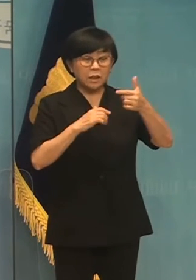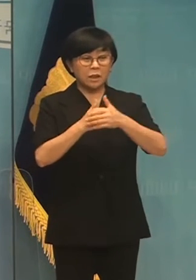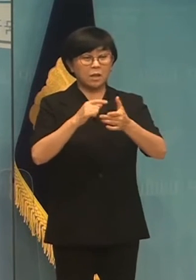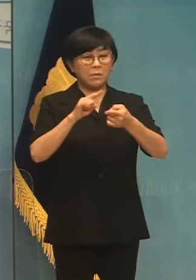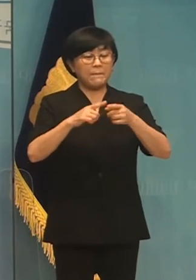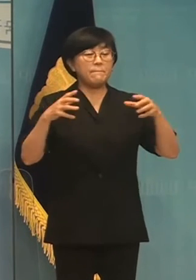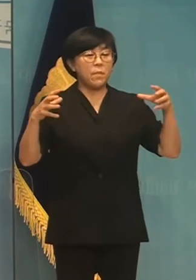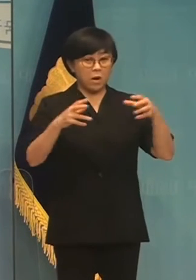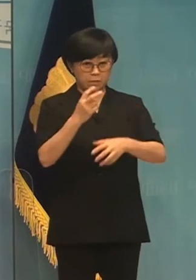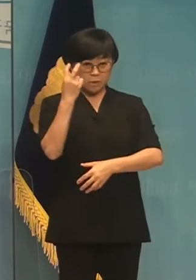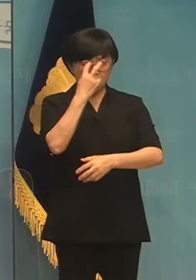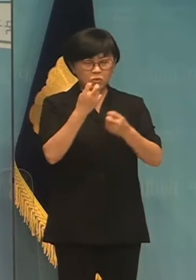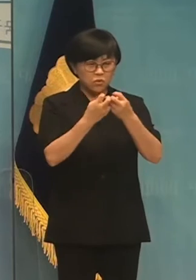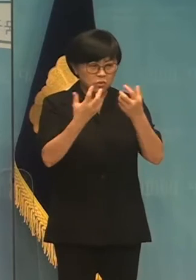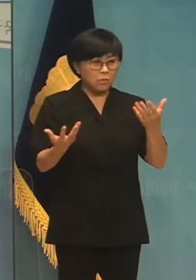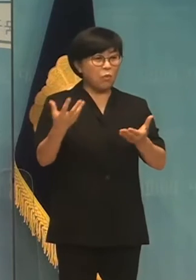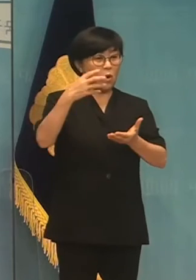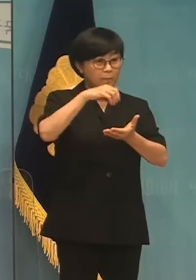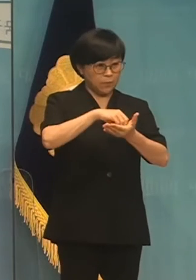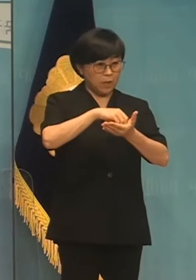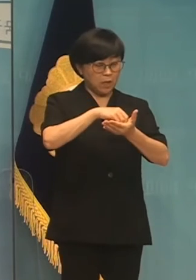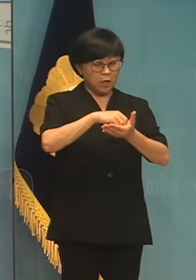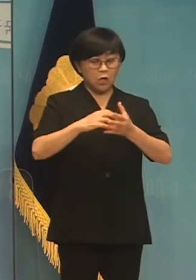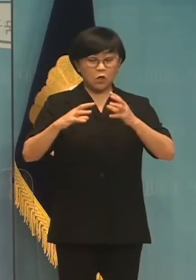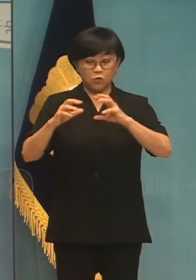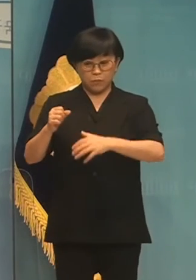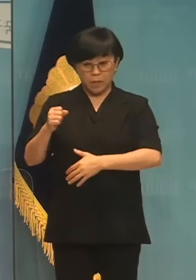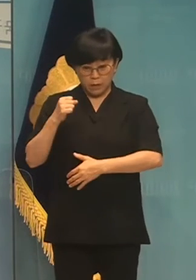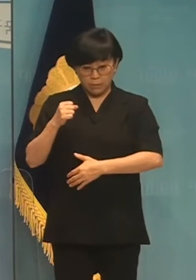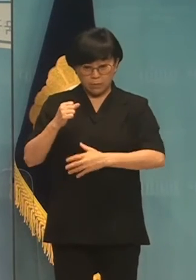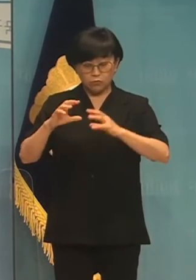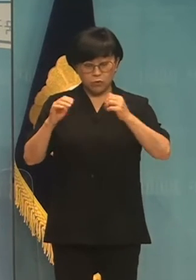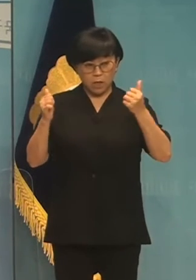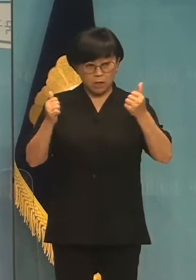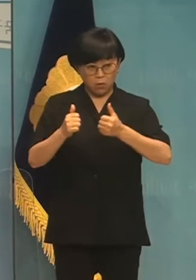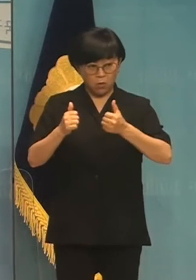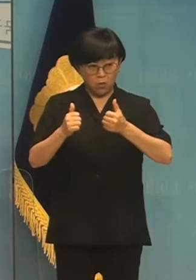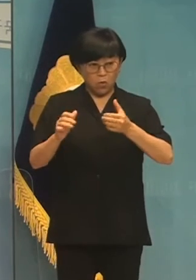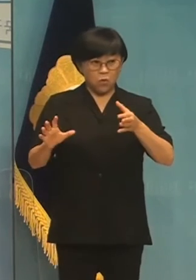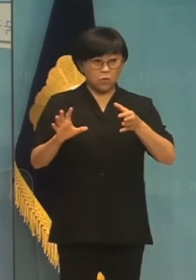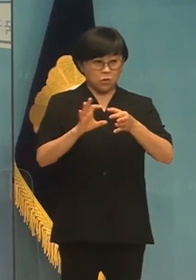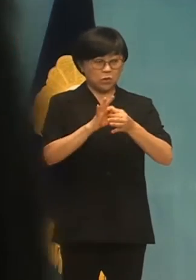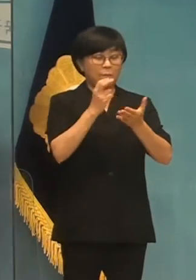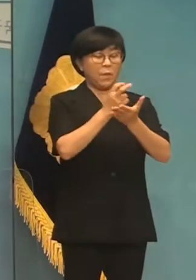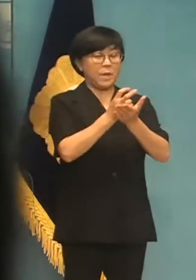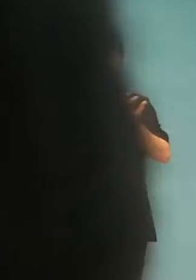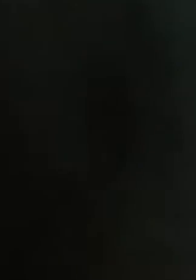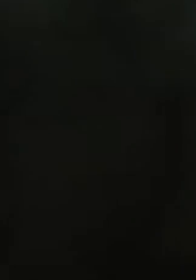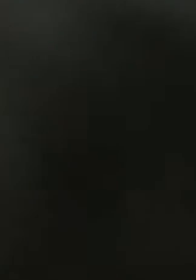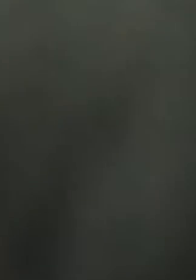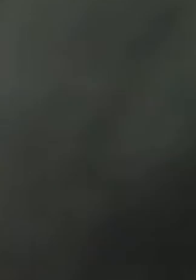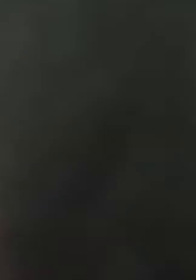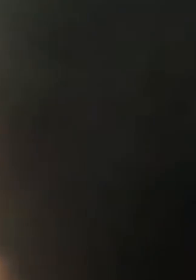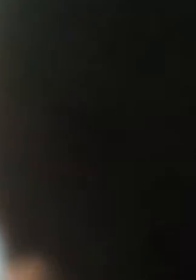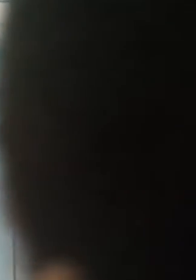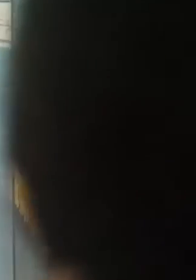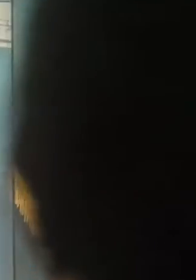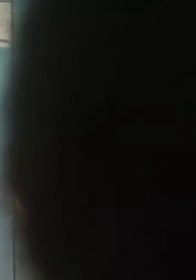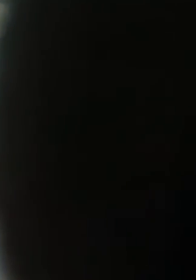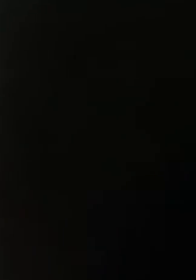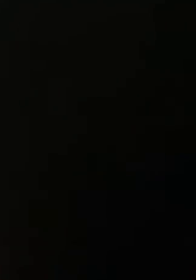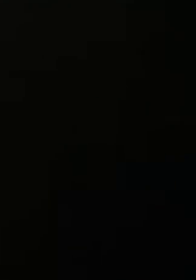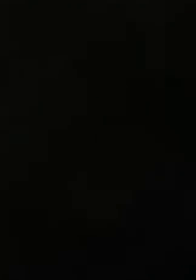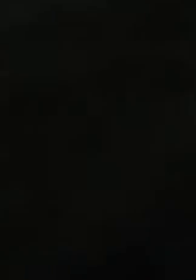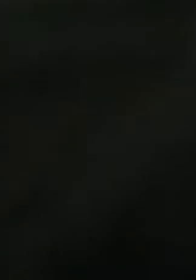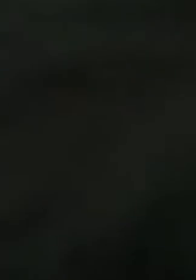병합심사으로 어쩔 수 없이 포항된 국민의힘 의원 소속 의원 법안입니다. 지난